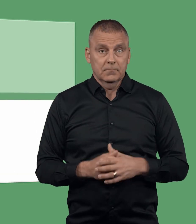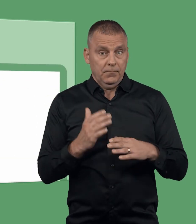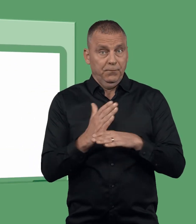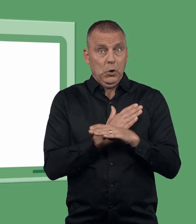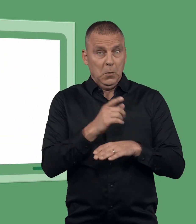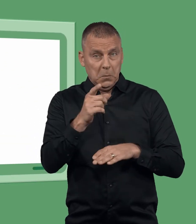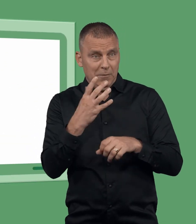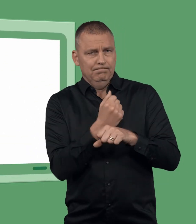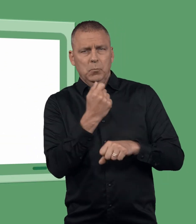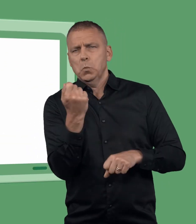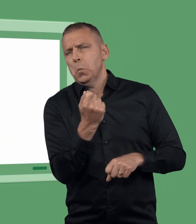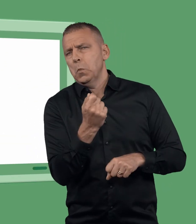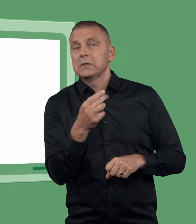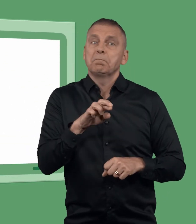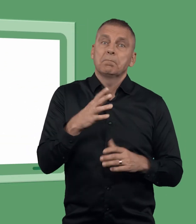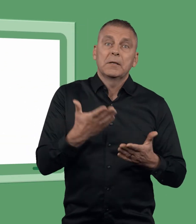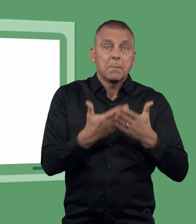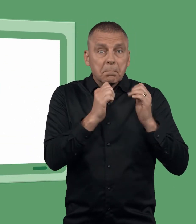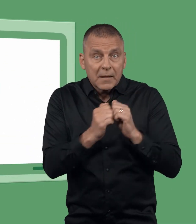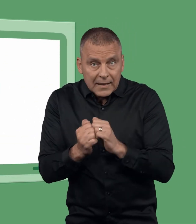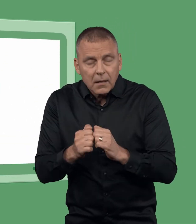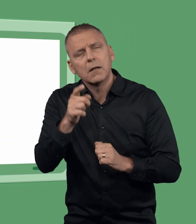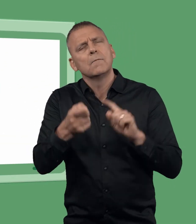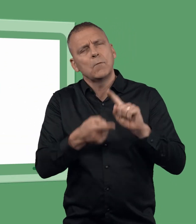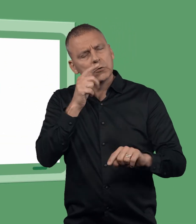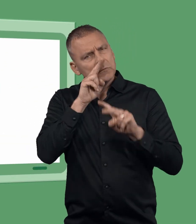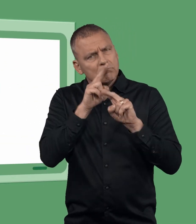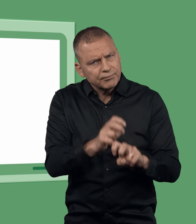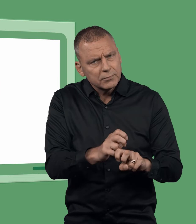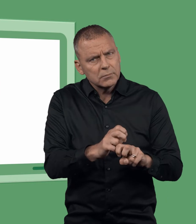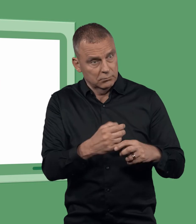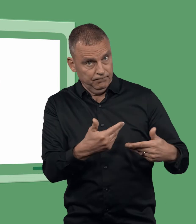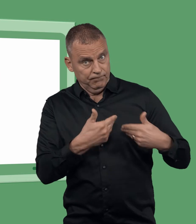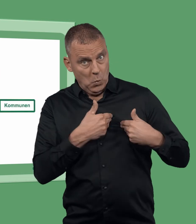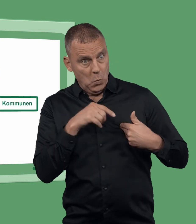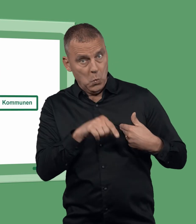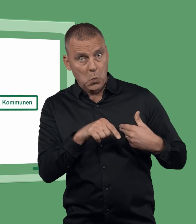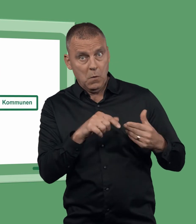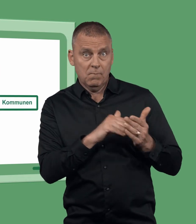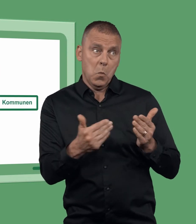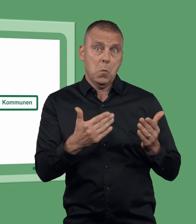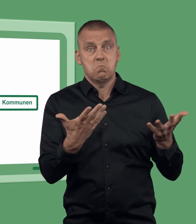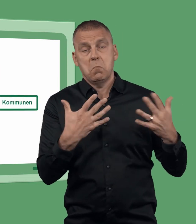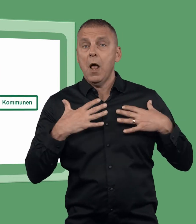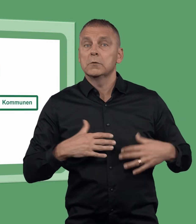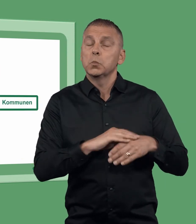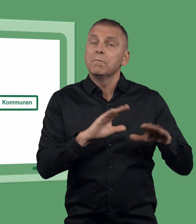Innan du skaffar något, till exempel ett hjälpmedel, bör du därför ta reda på om du kan få det genom exempelvis hälso- och